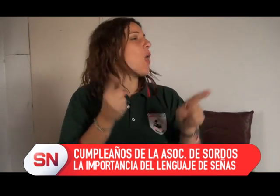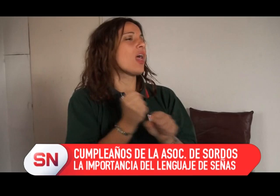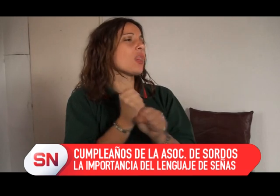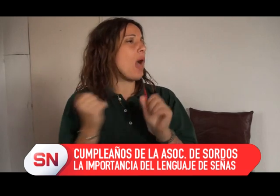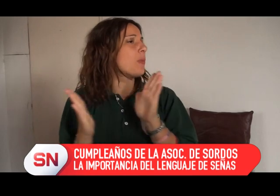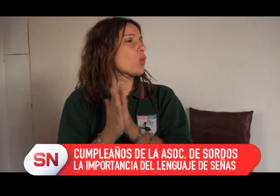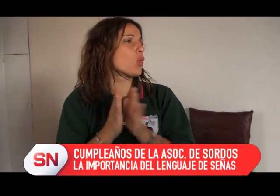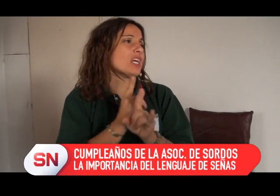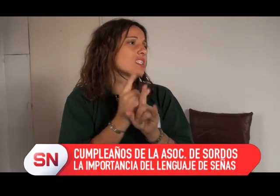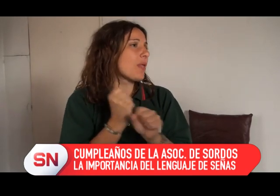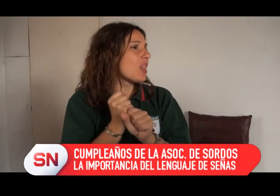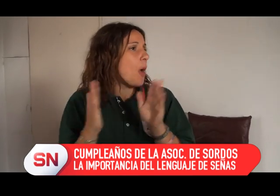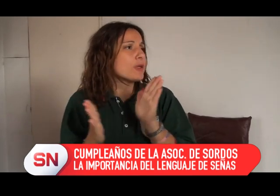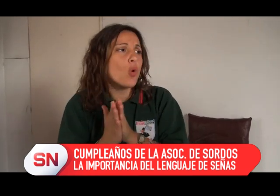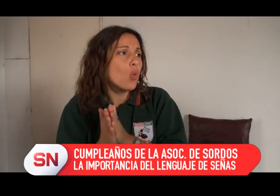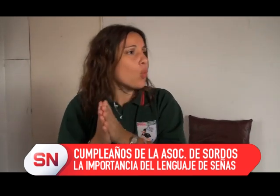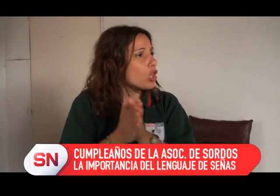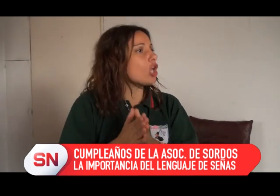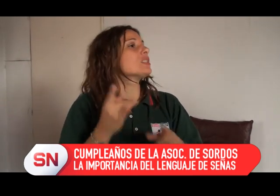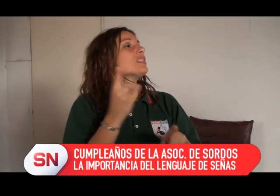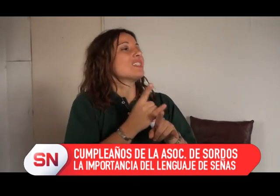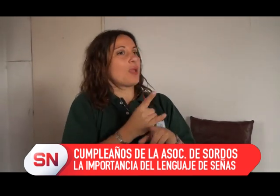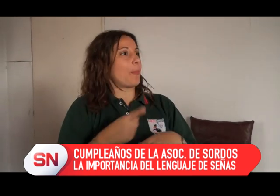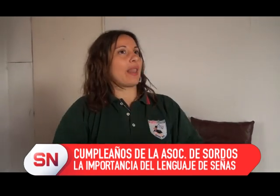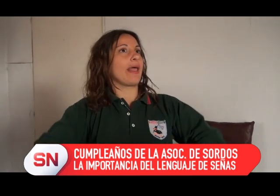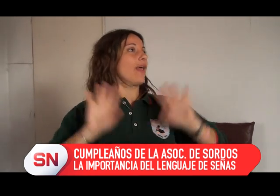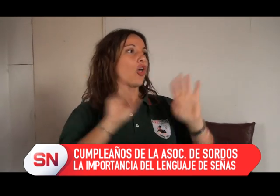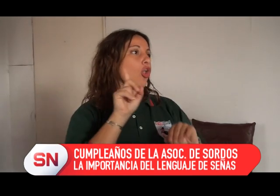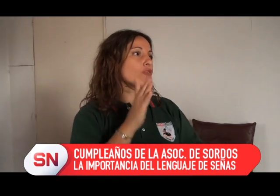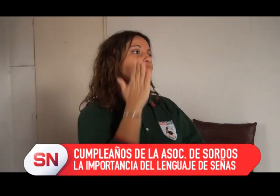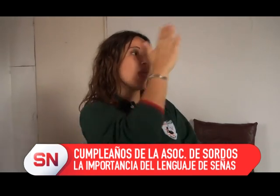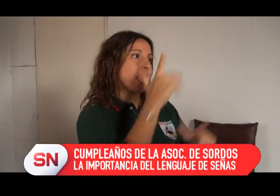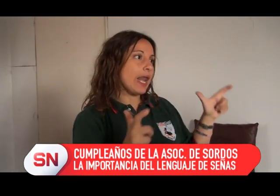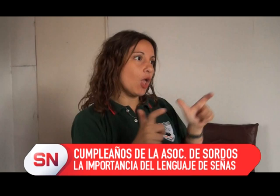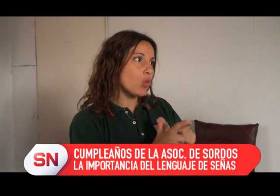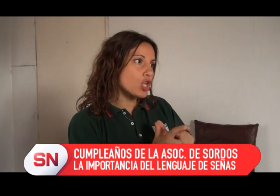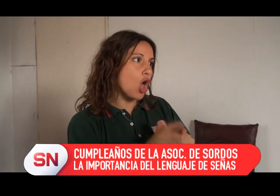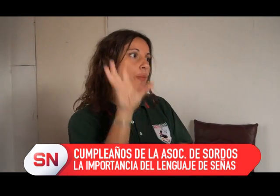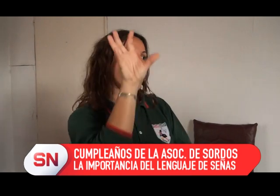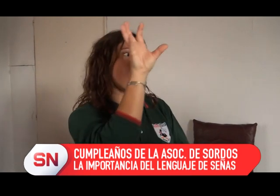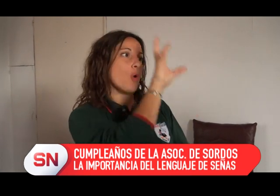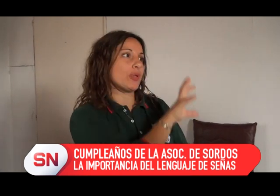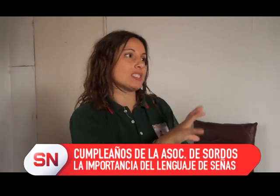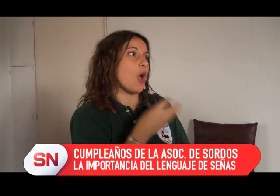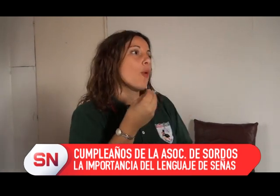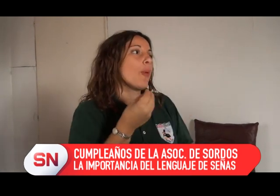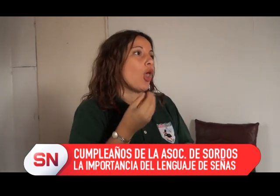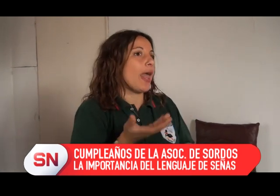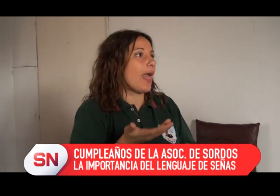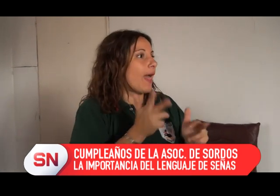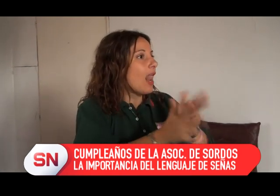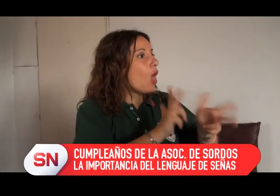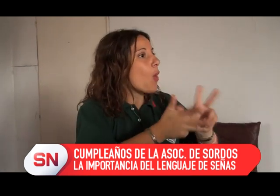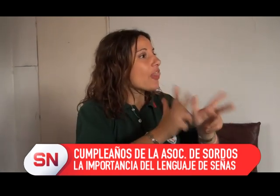dice, y le dio a ella, trabajan juntas, sí, se enseñan diferentes niveles, ellas